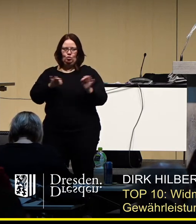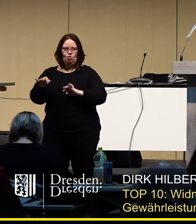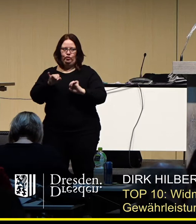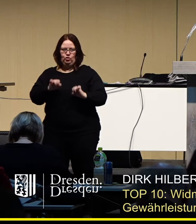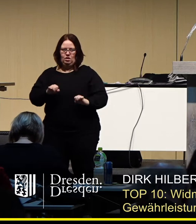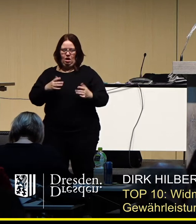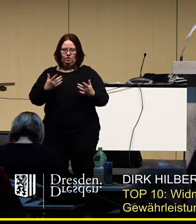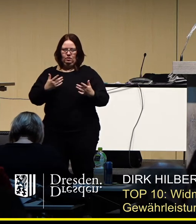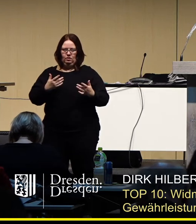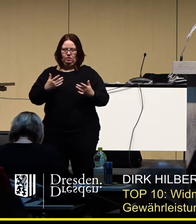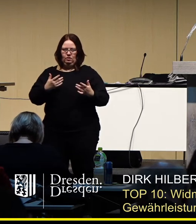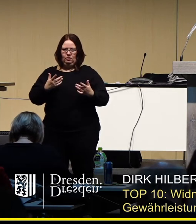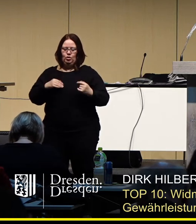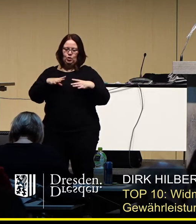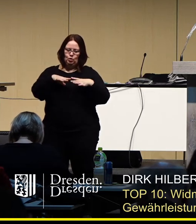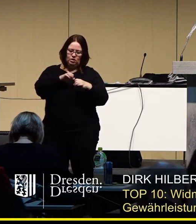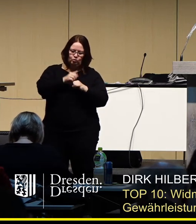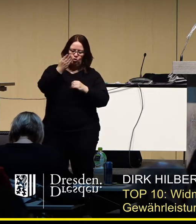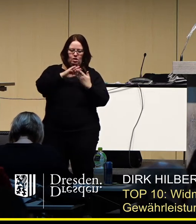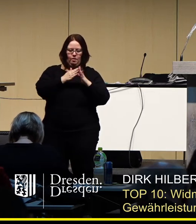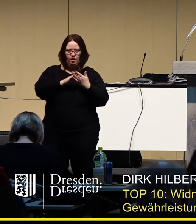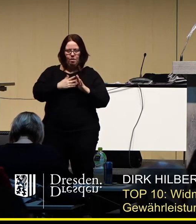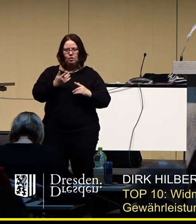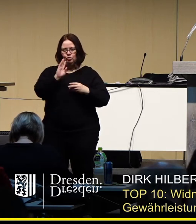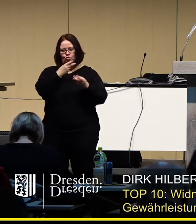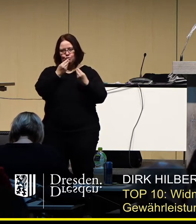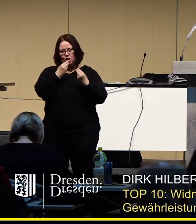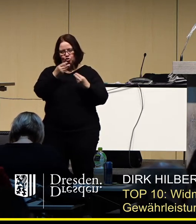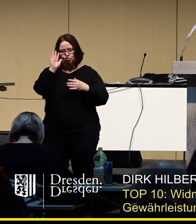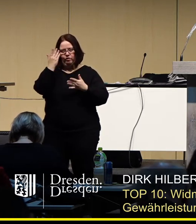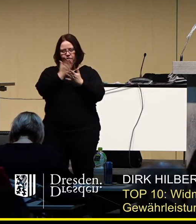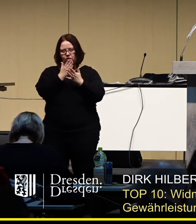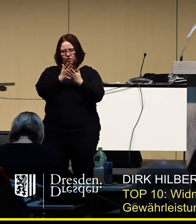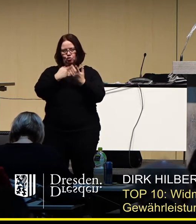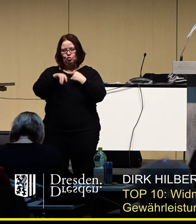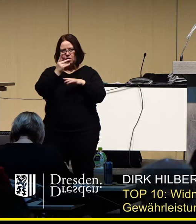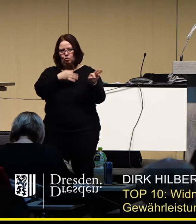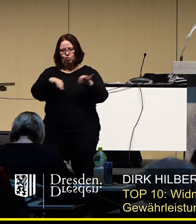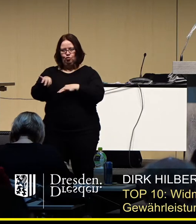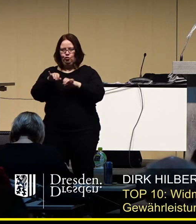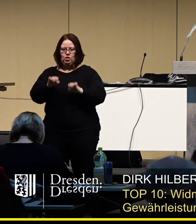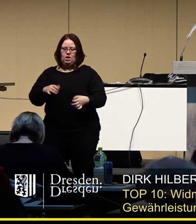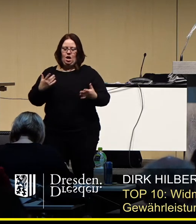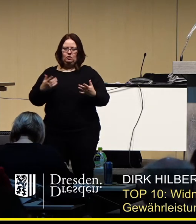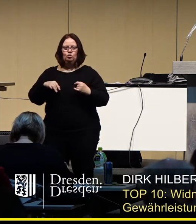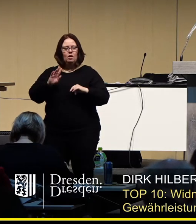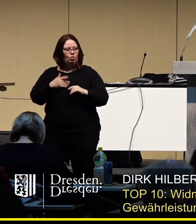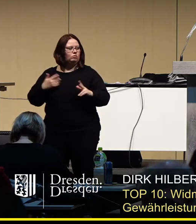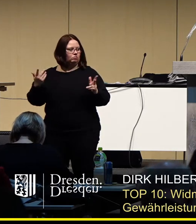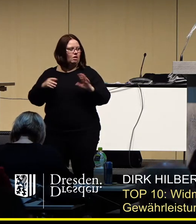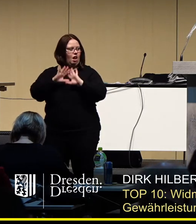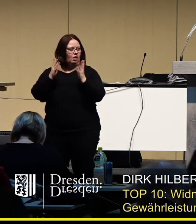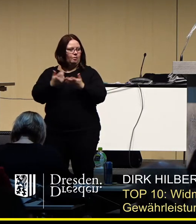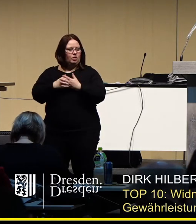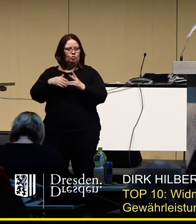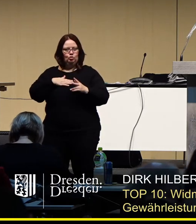dem Gesundheitsamt besprechen, besprochen haben und entsprechend auch da gemeinschaftlich vereinbaren. Vielleicht